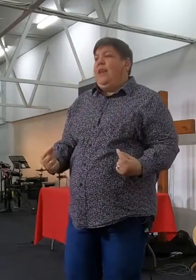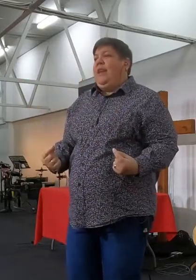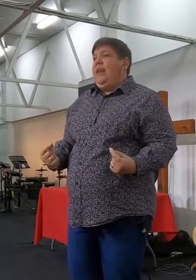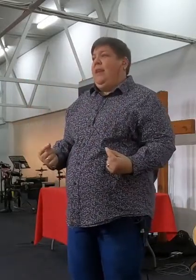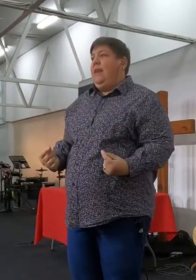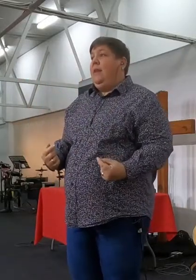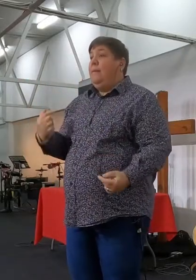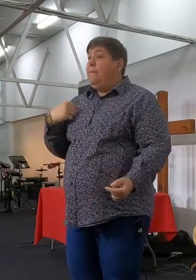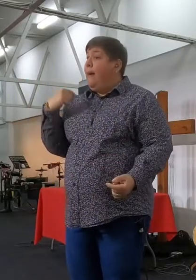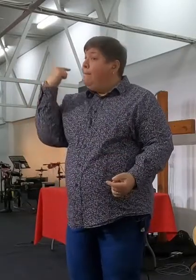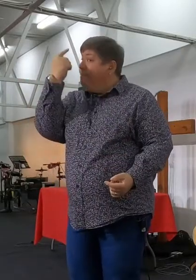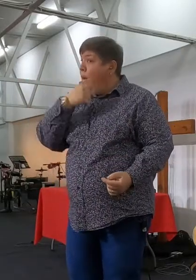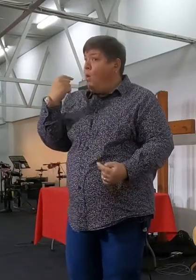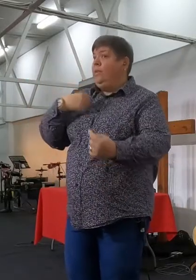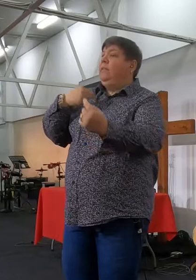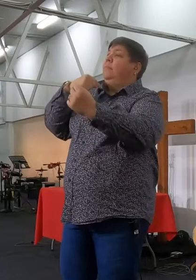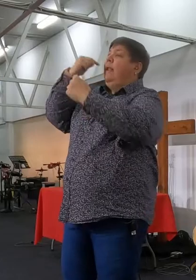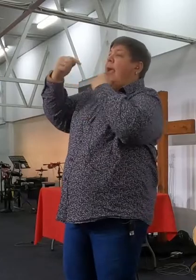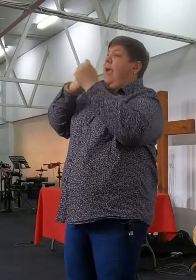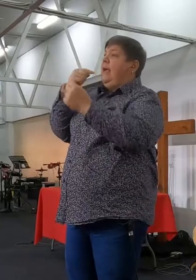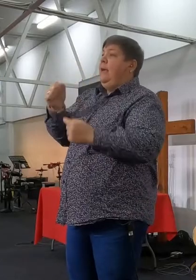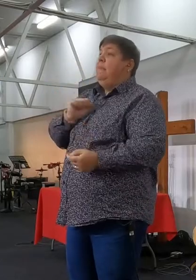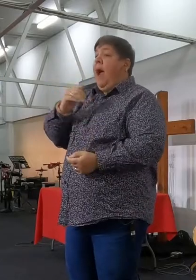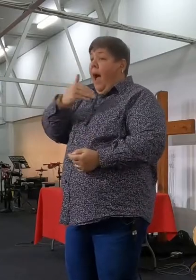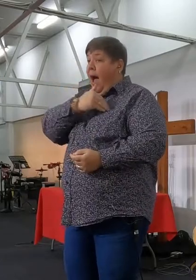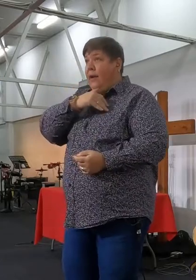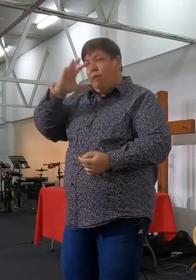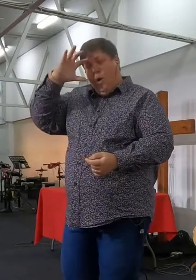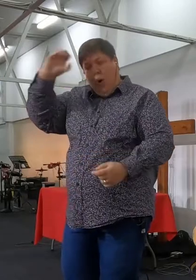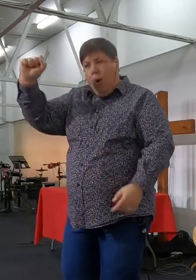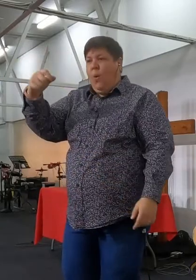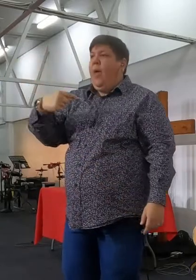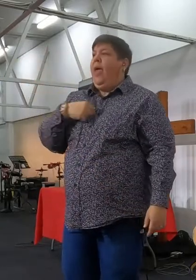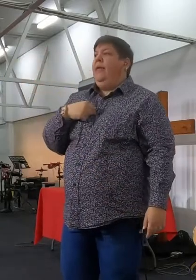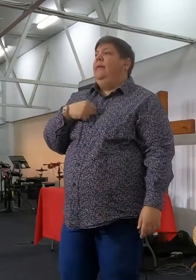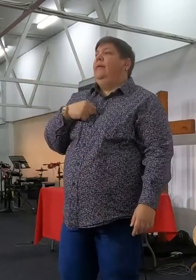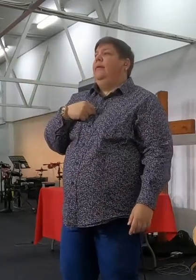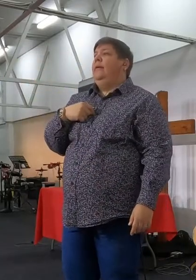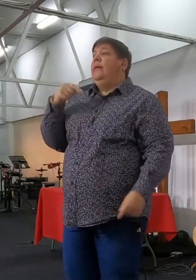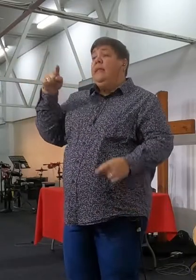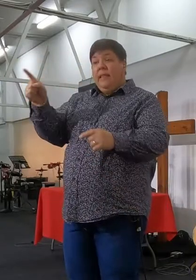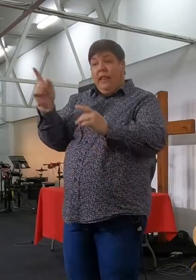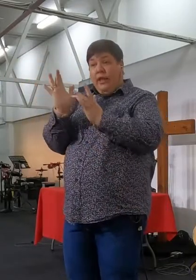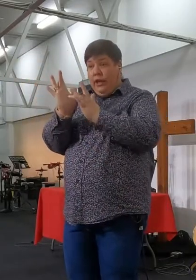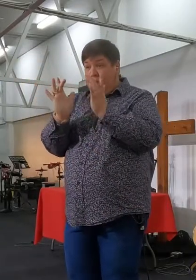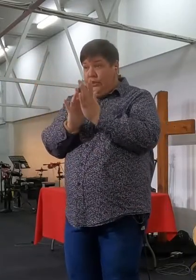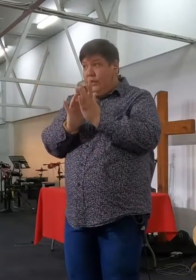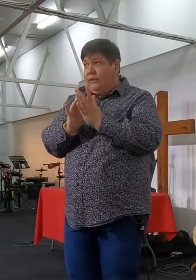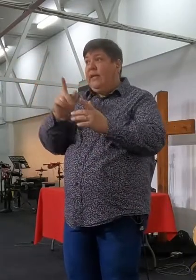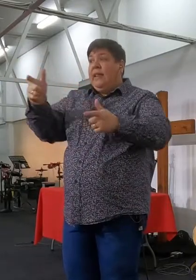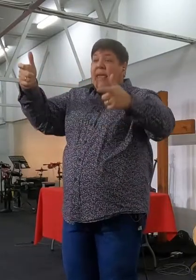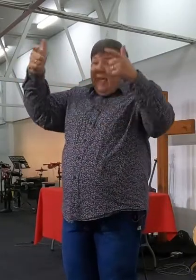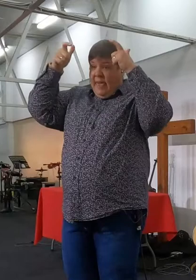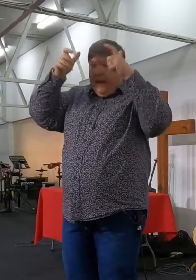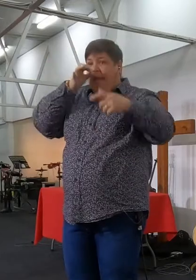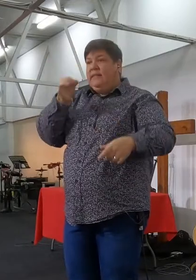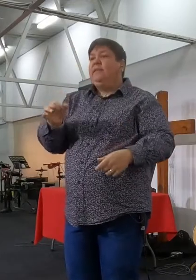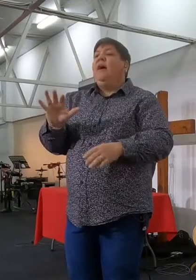met my mond belei ek, met my hart geloof ek, dat Jesus, die Heere is, Amen,